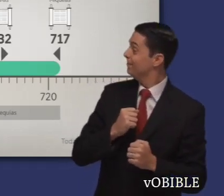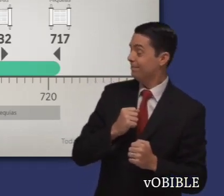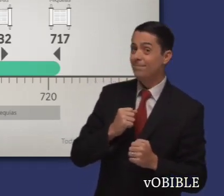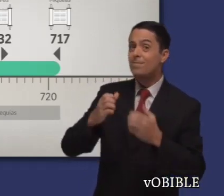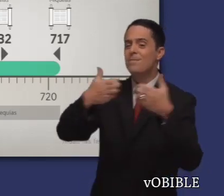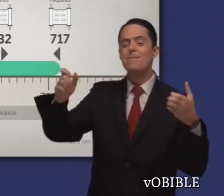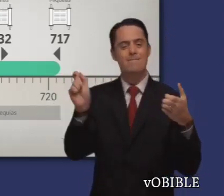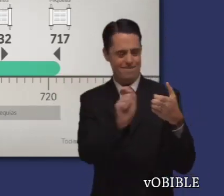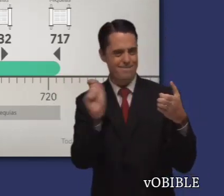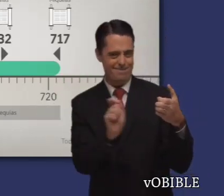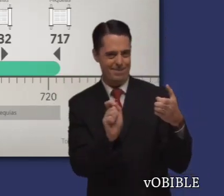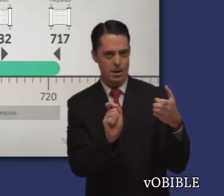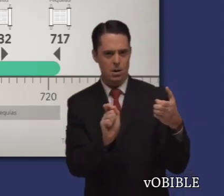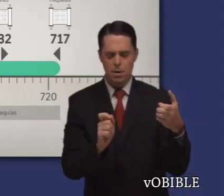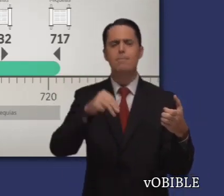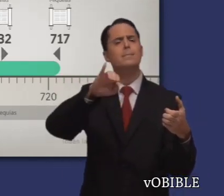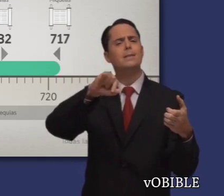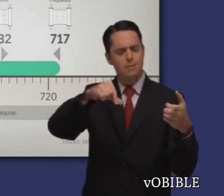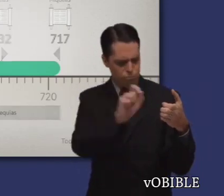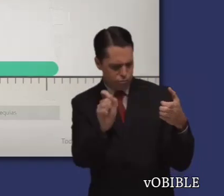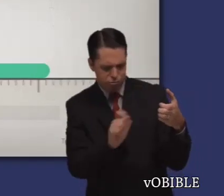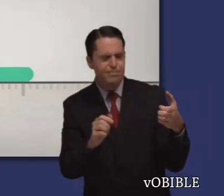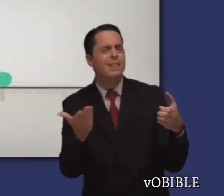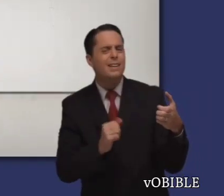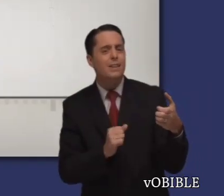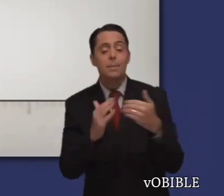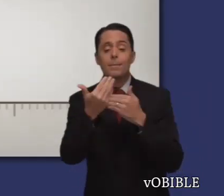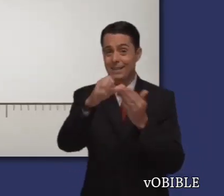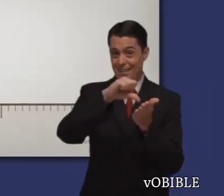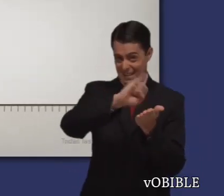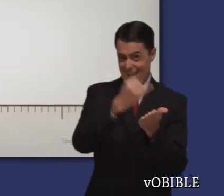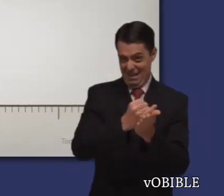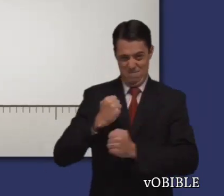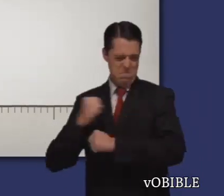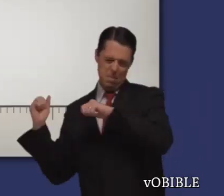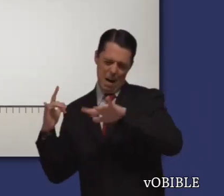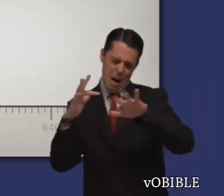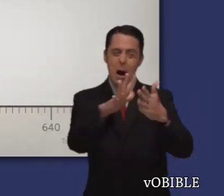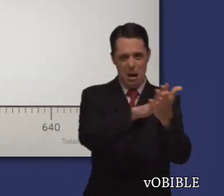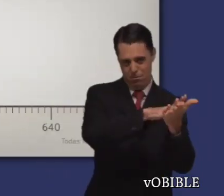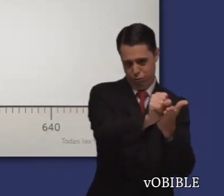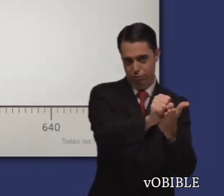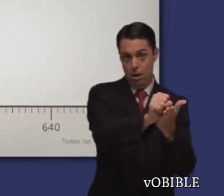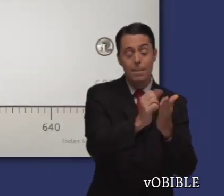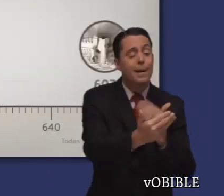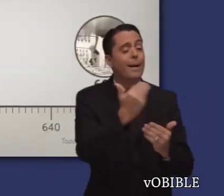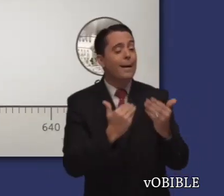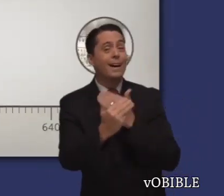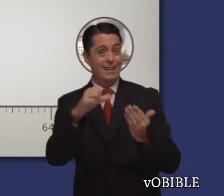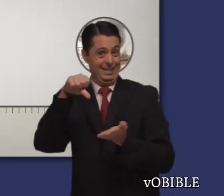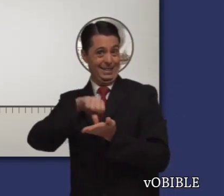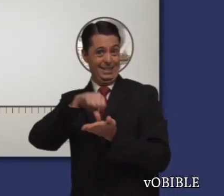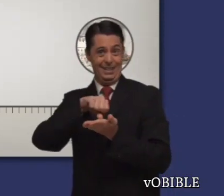también escribieron sus profecías durante ese tiempo. La destrucción de Jerusalén que Mikeas predijo ocurrió muchos